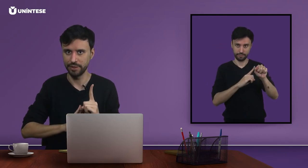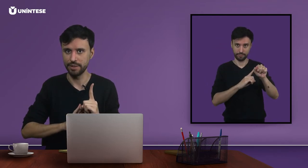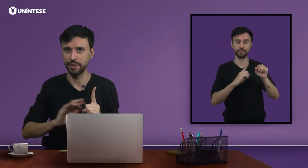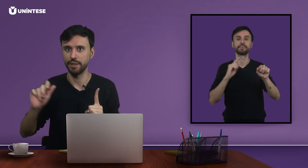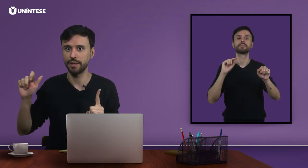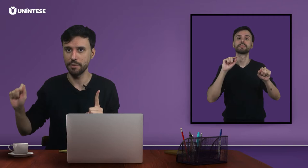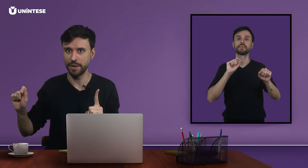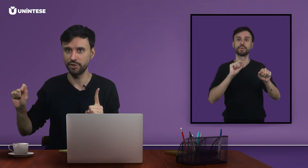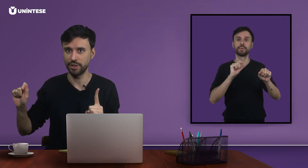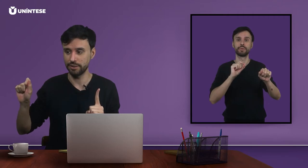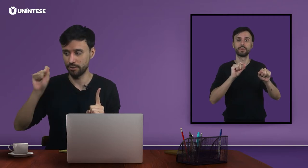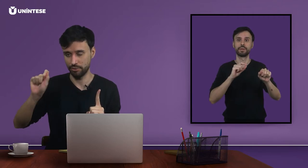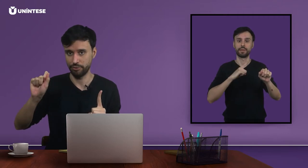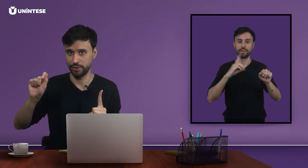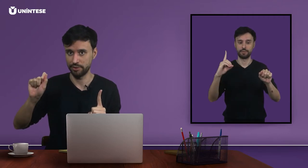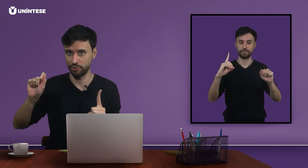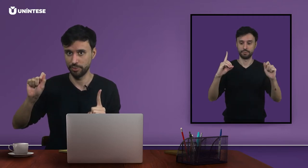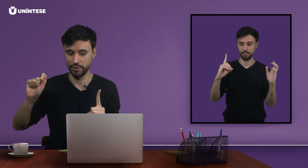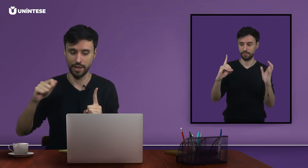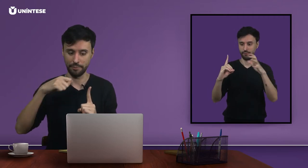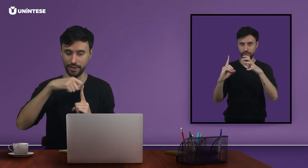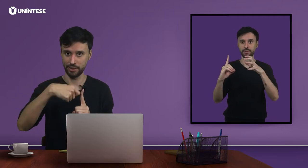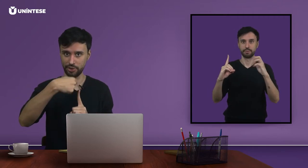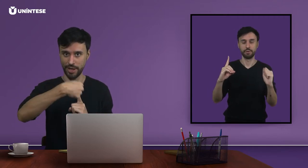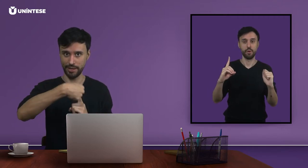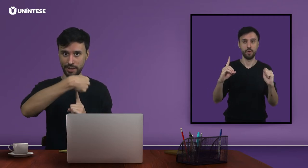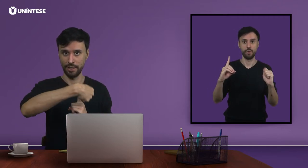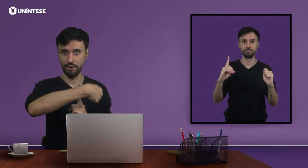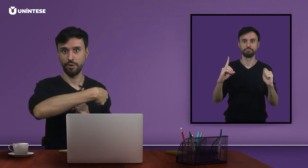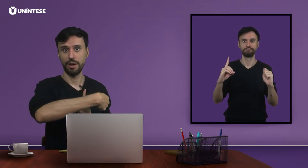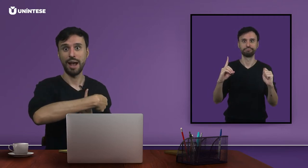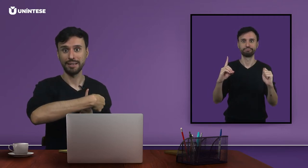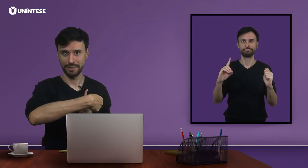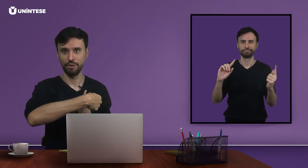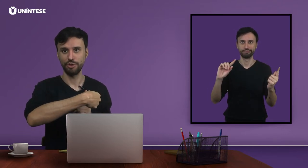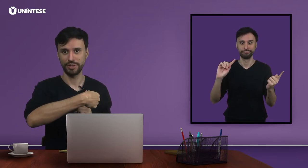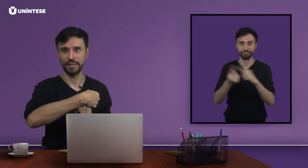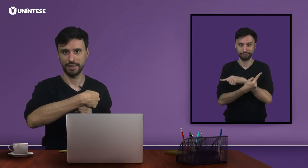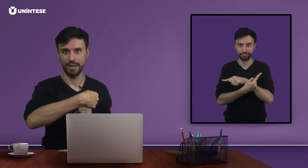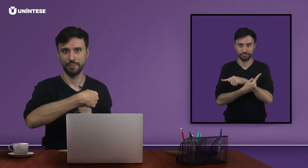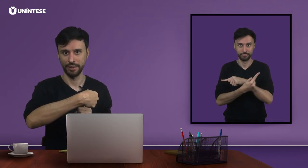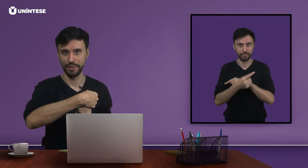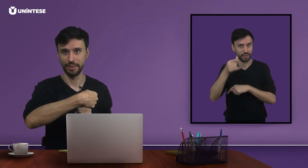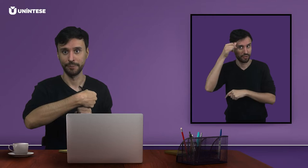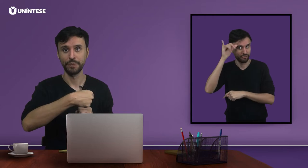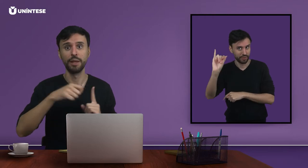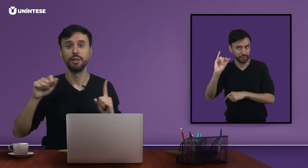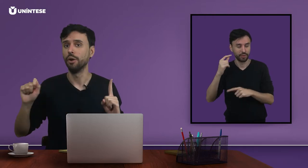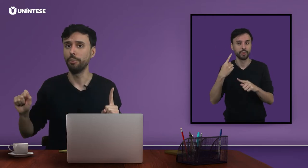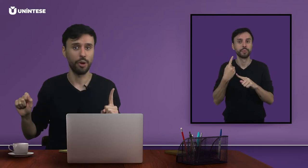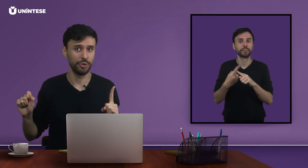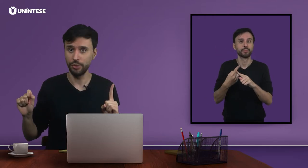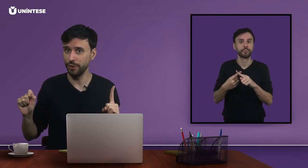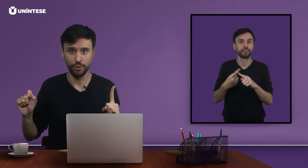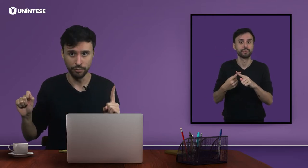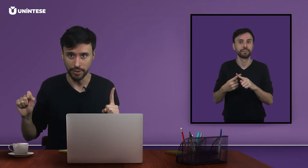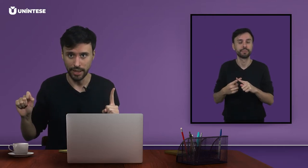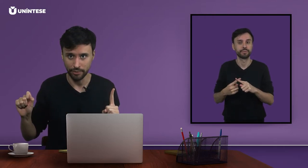aqui, e quem pratica a ação com a configuração de mão em A para que gere a ação de descascar a banana, não pode ocorrer ao contrário.